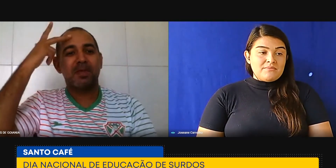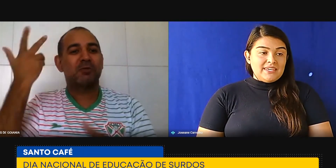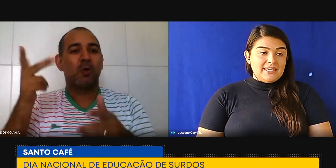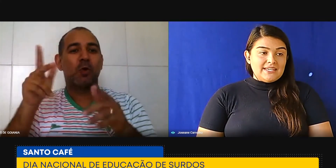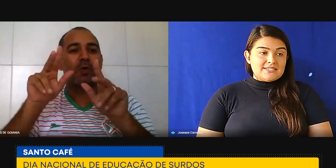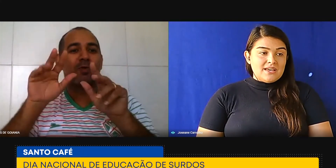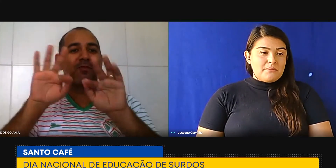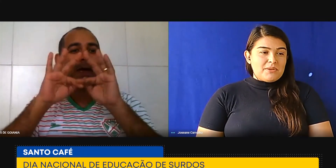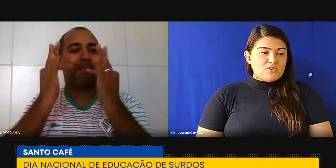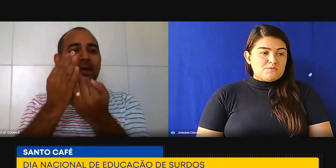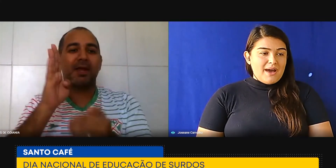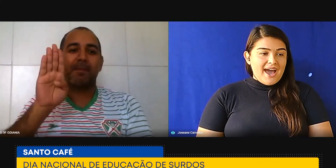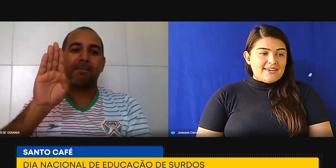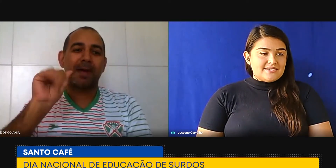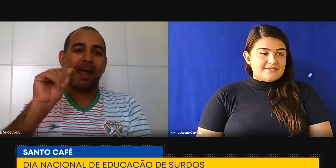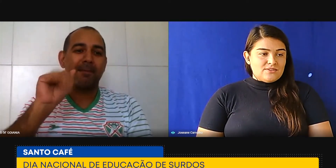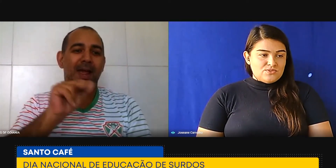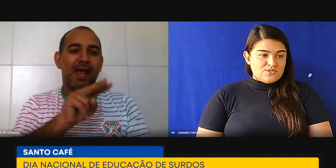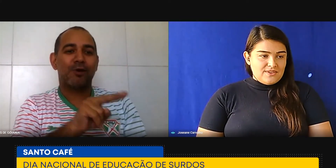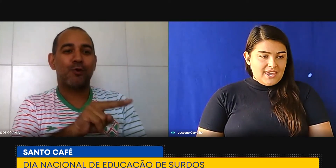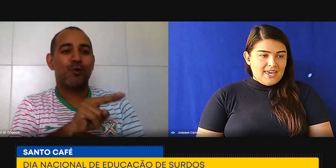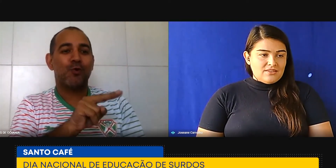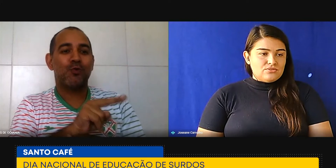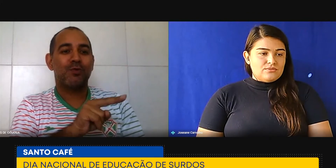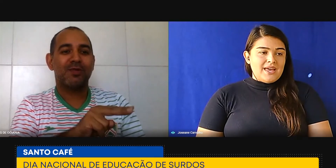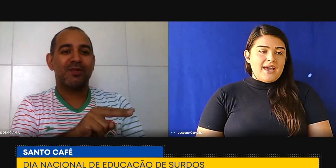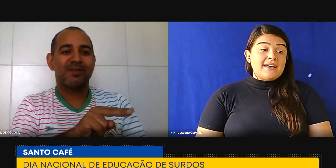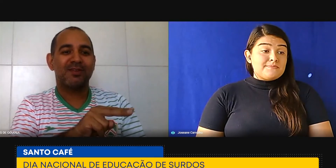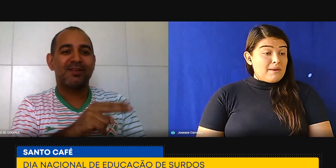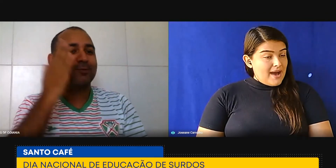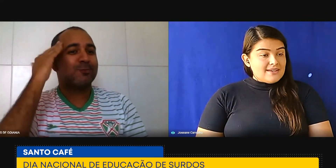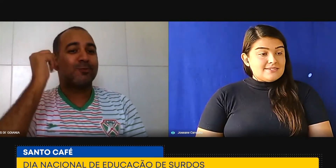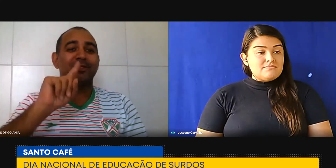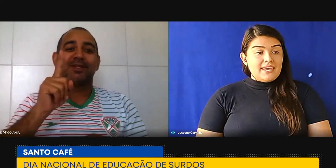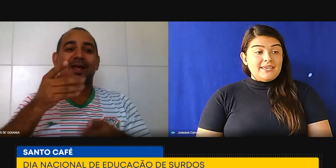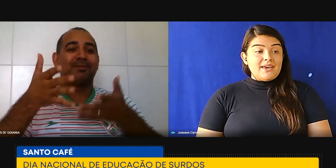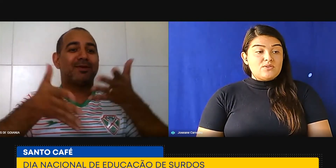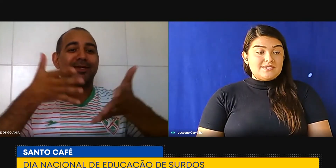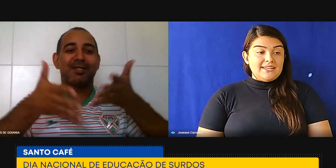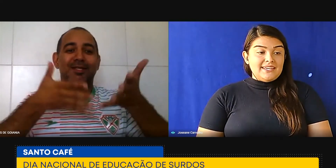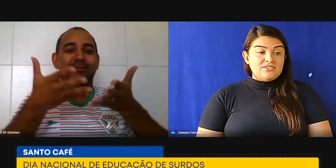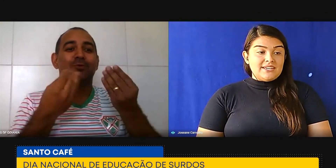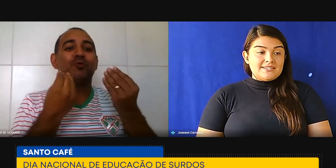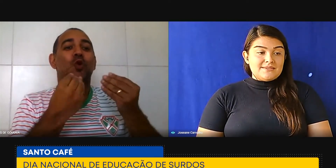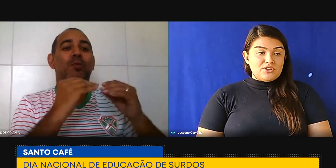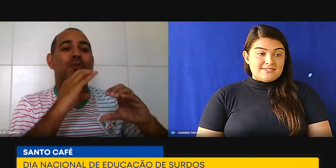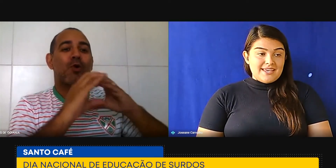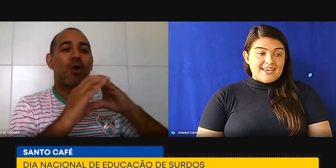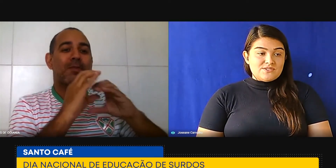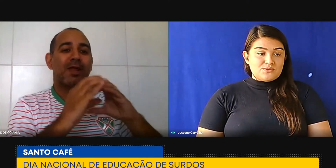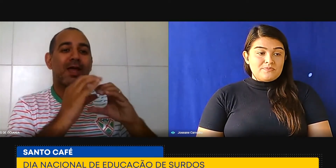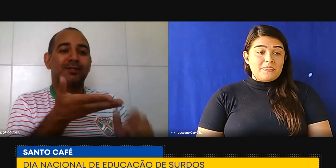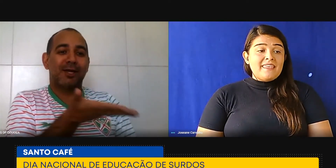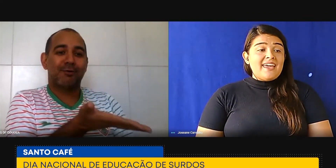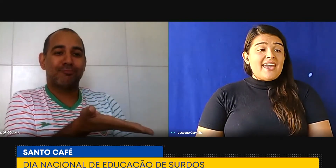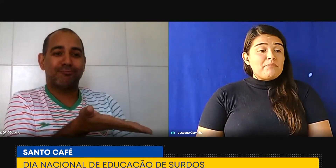famílias, para os pais que estão nos vendo, as babás também que auxiliam, né? Nesse processo, é